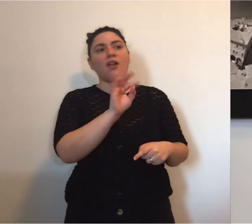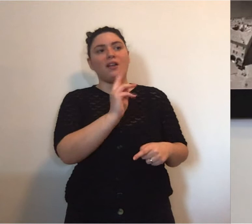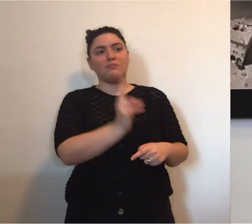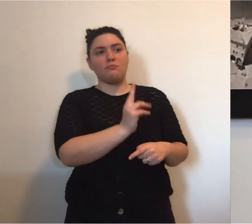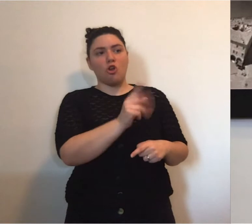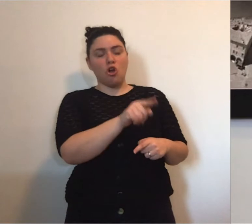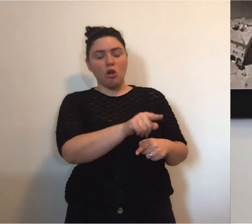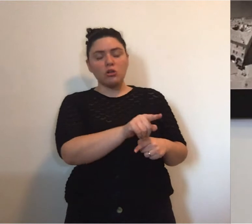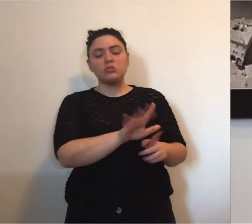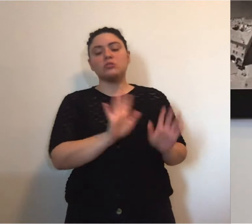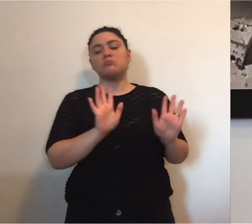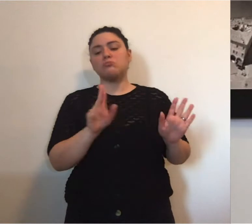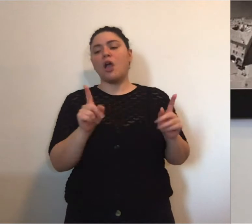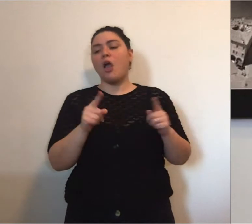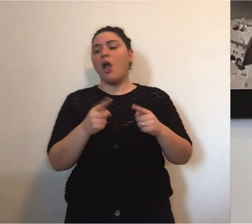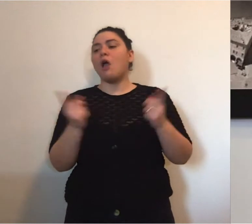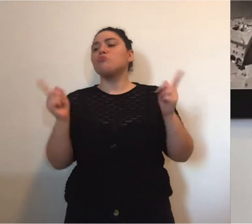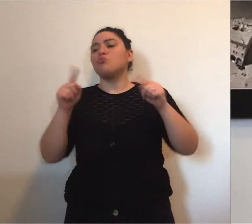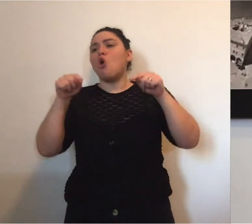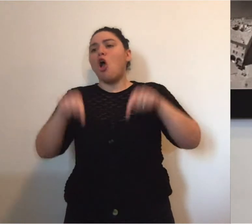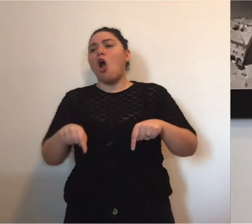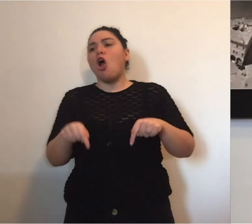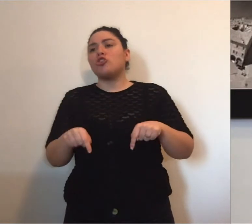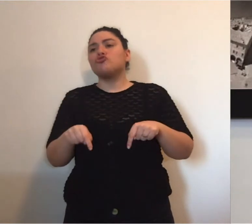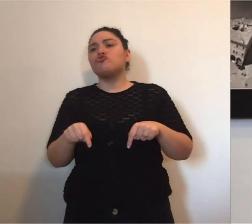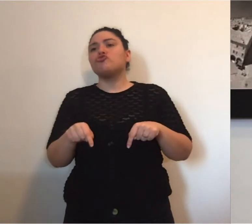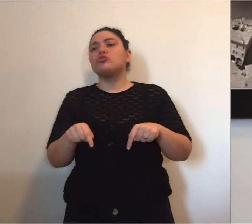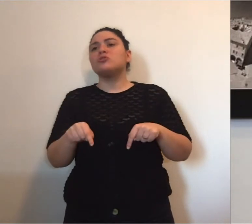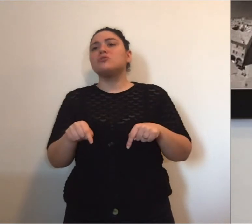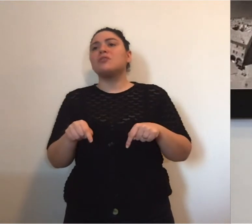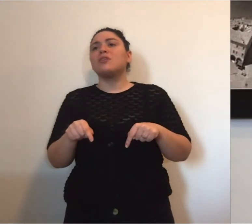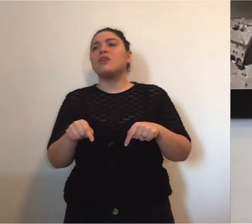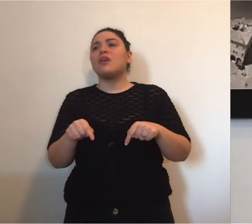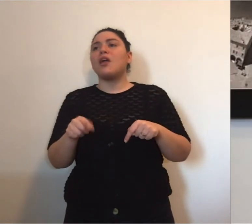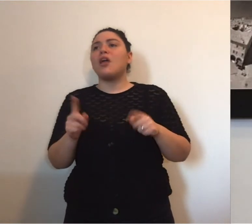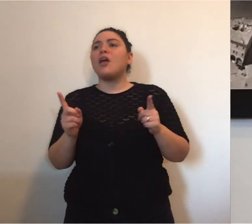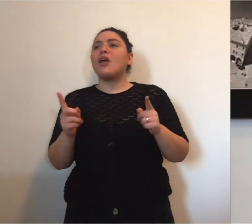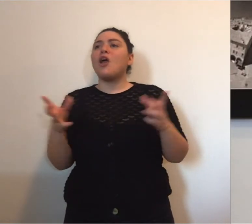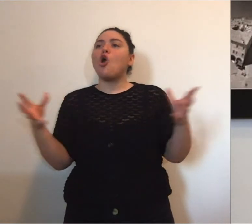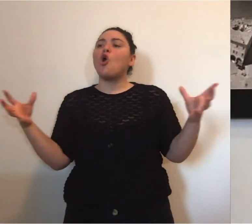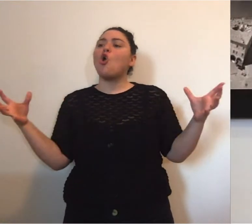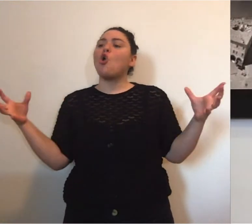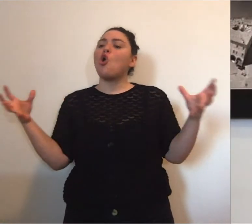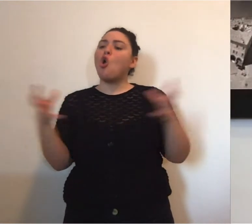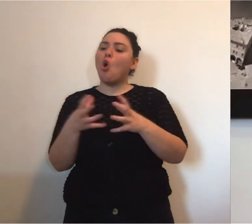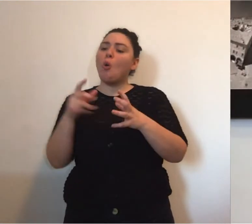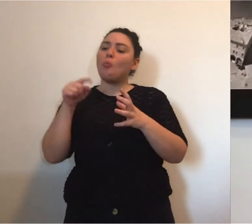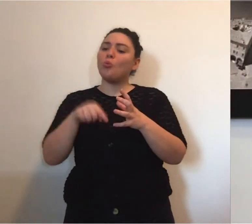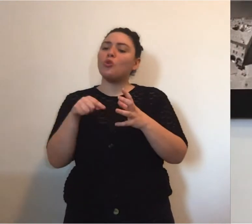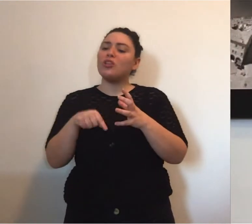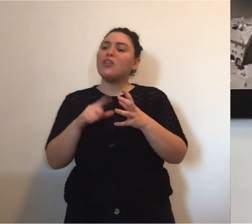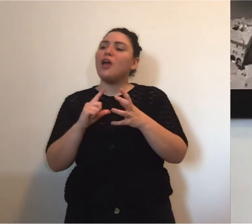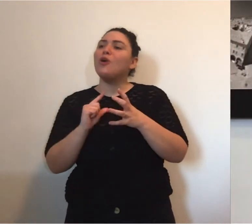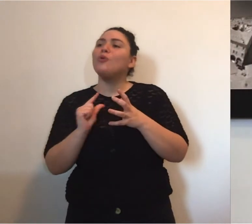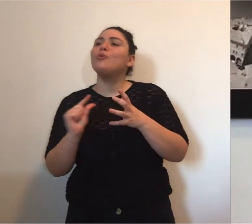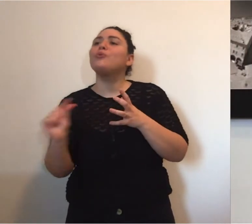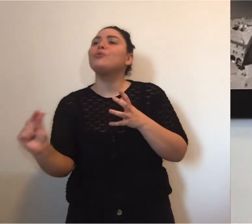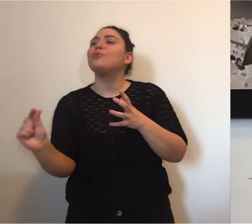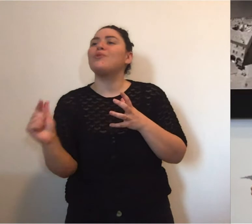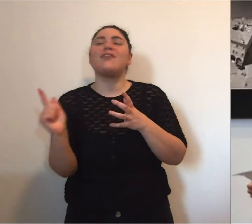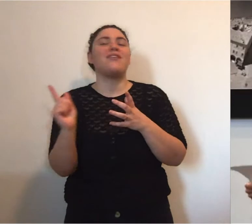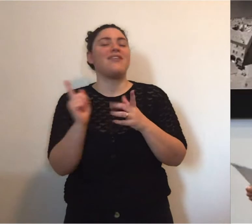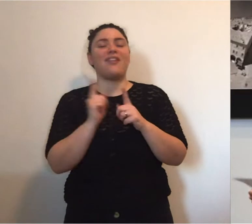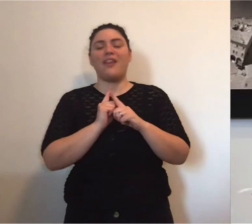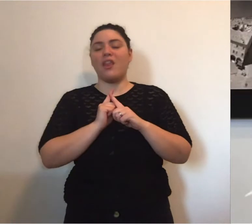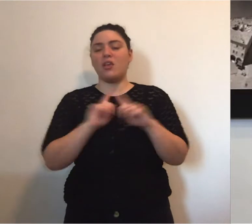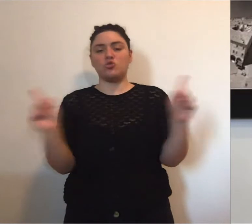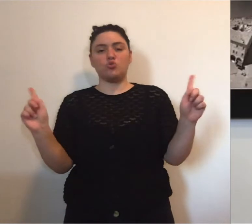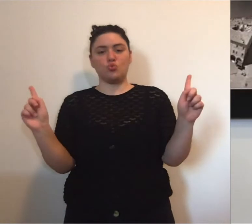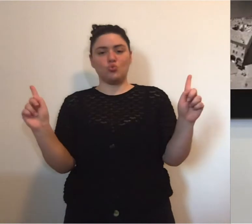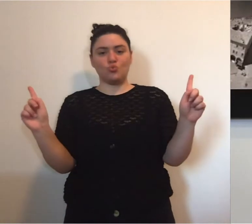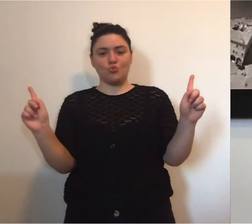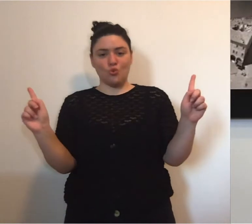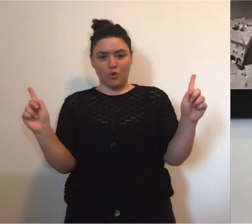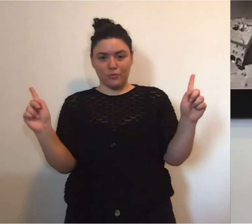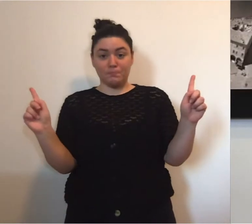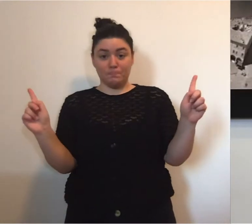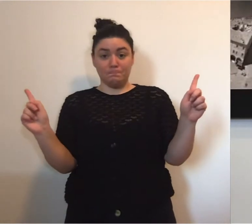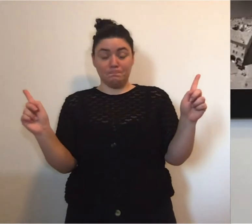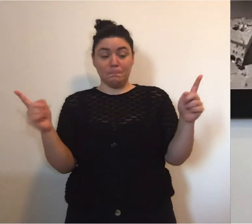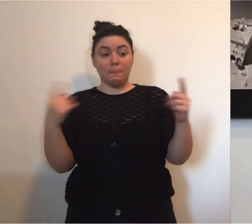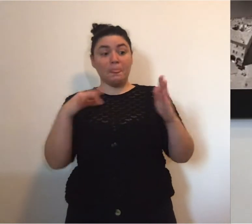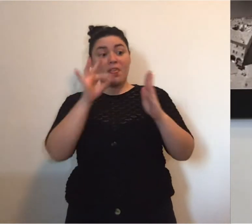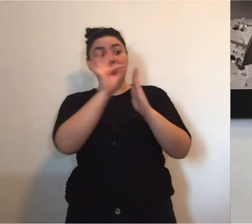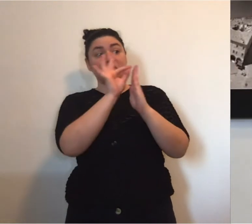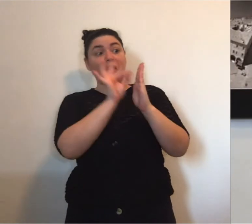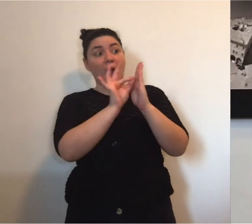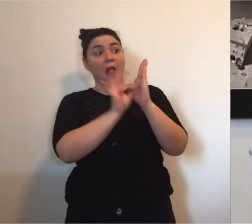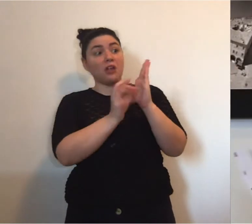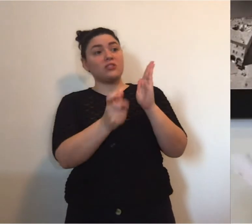ma anche oggi nessuna persona ha lasciato questa comunità. Sono dati che ci